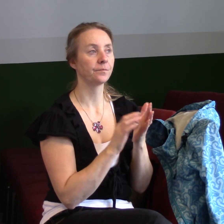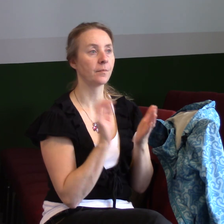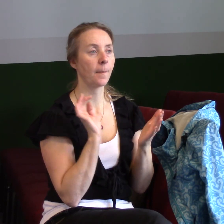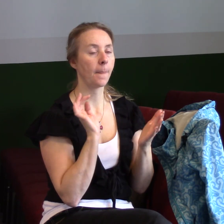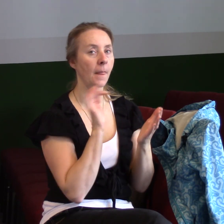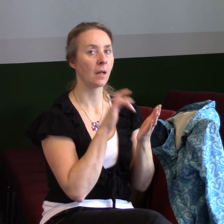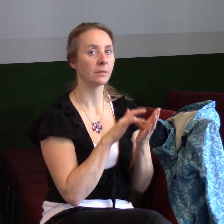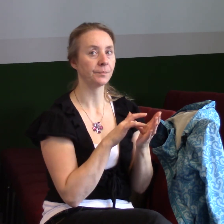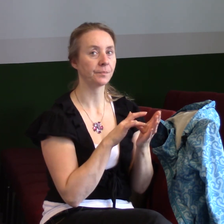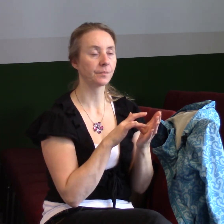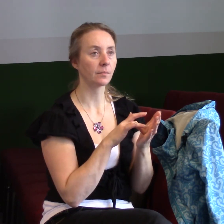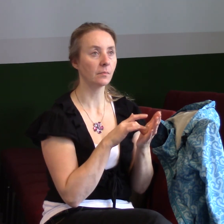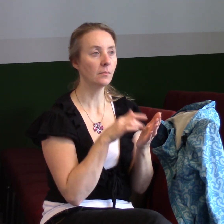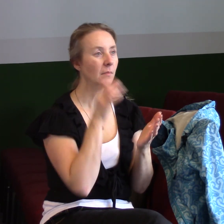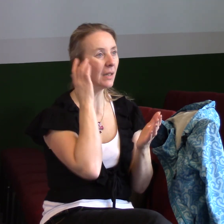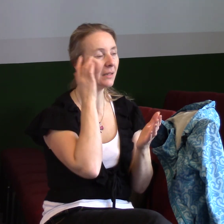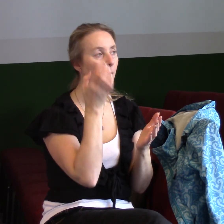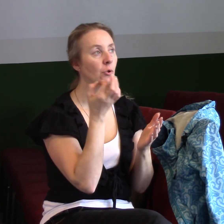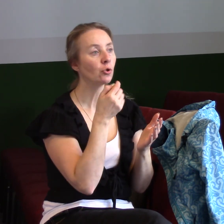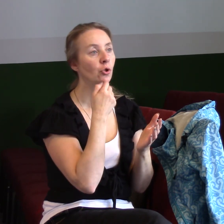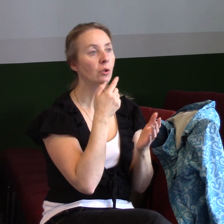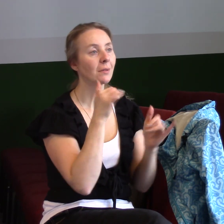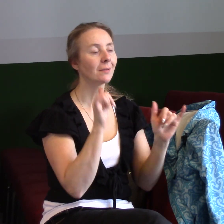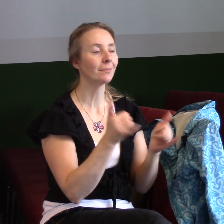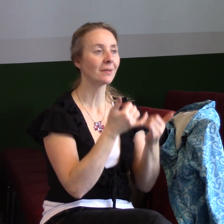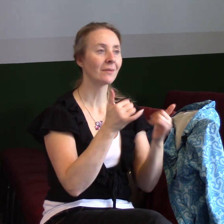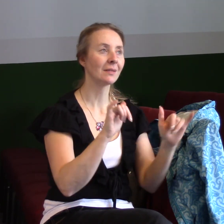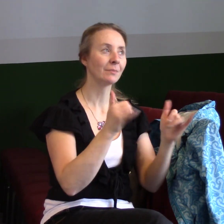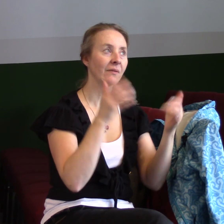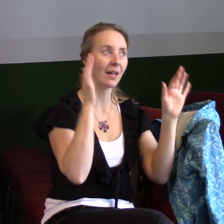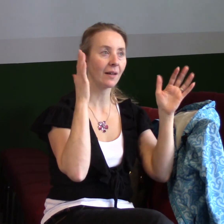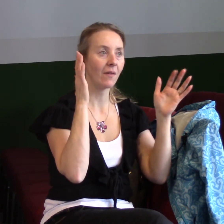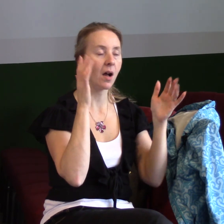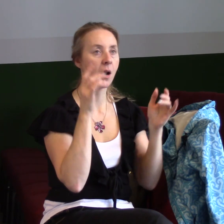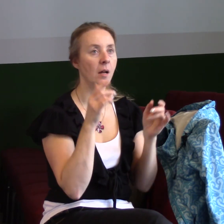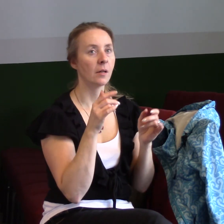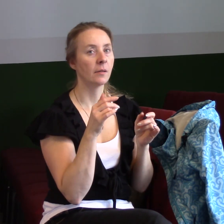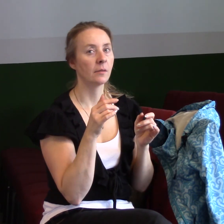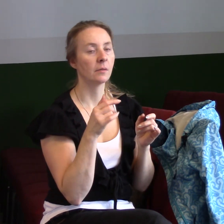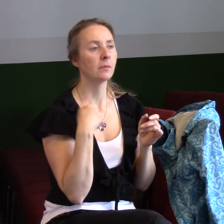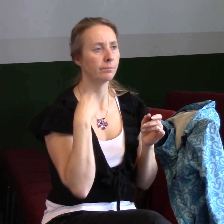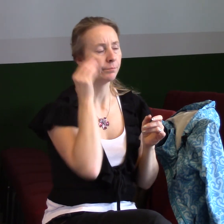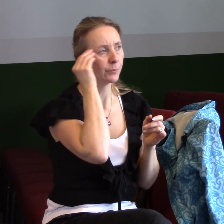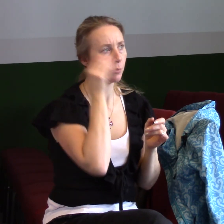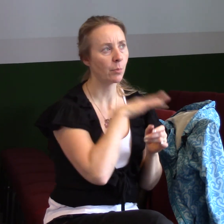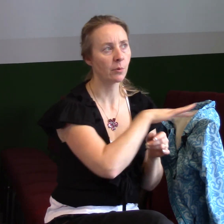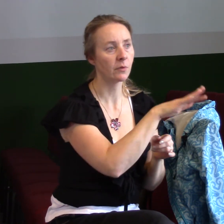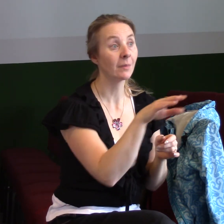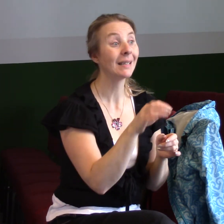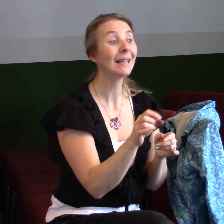To známe prohlášení, kdo se zpívá ve chvalách a tak, takže ho znáte, ale já bych ho chtěl připomenout. I kdyby fíkovník